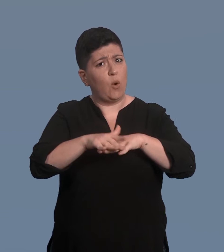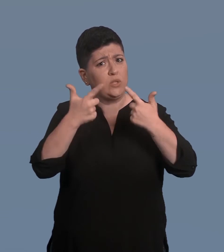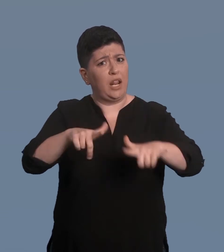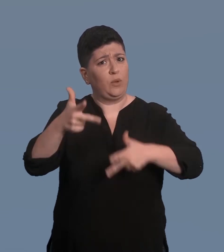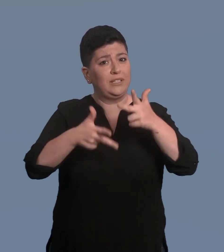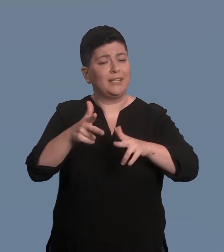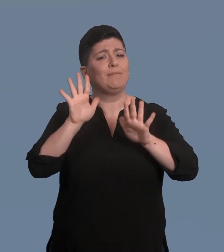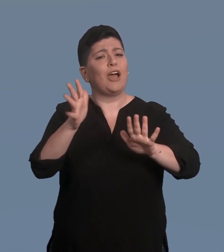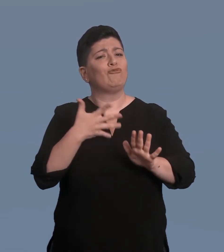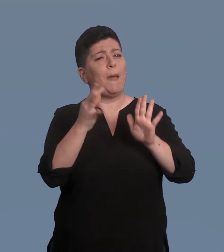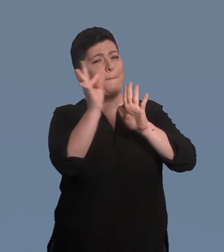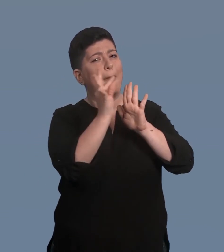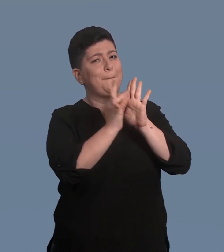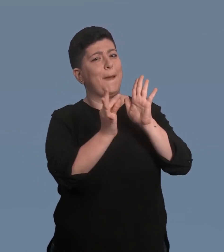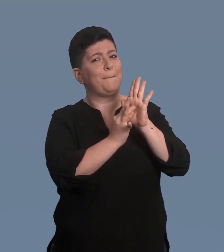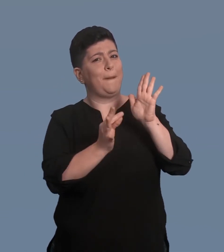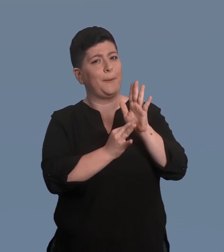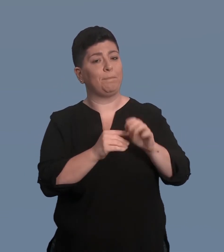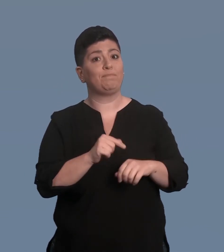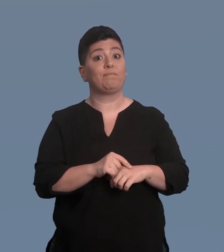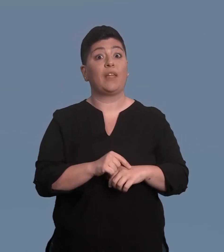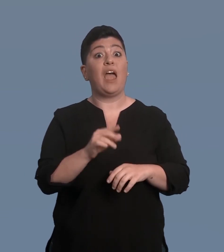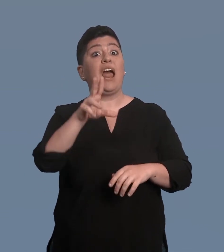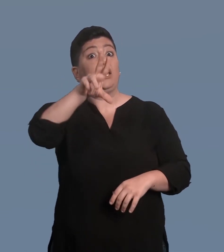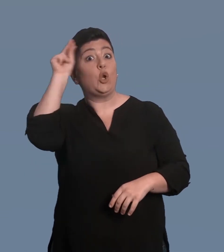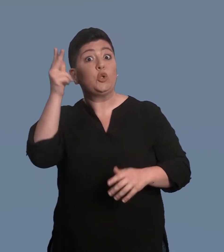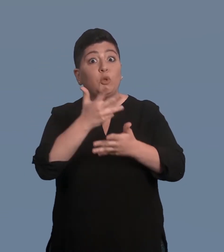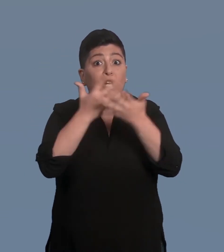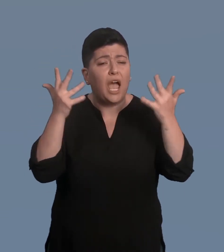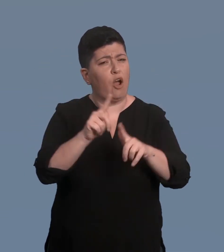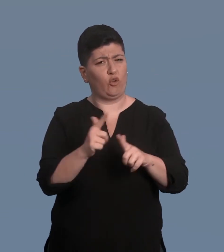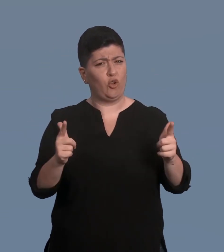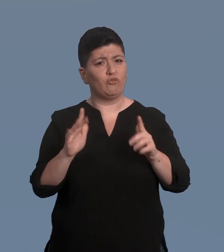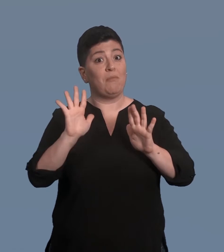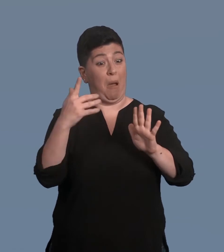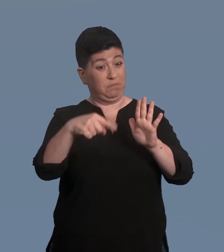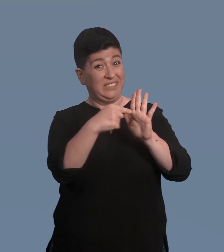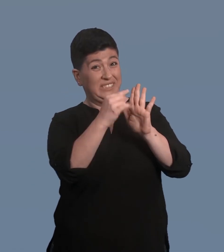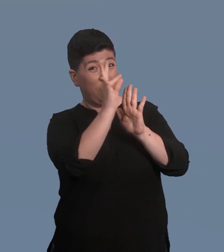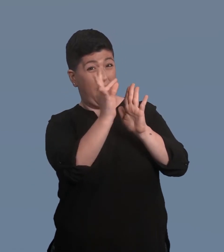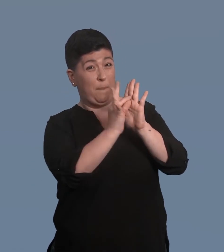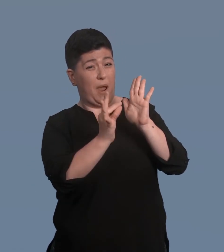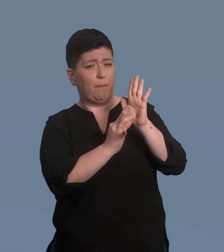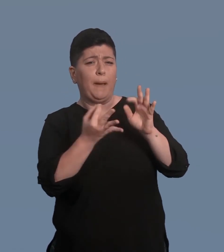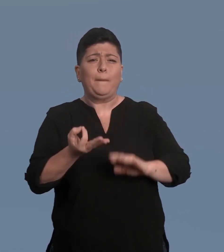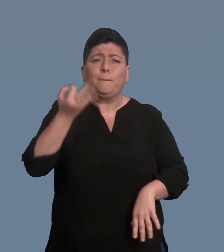dei segni con numerose misure. Anche se non rappresentano un riconoscimento legale esplicito, queste misure sono però espressione di